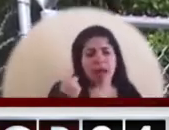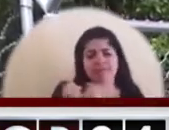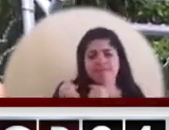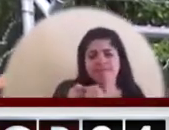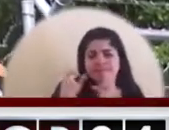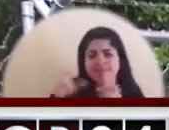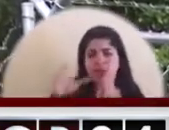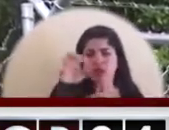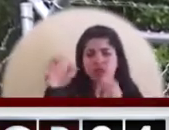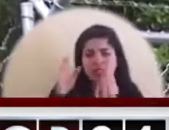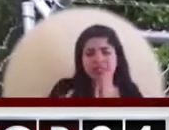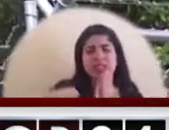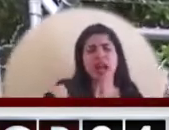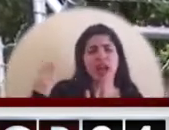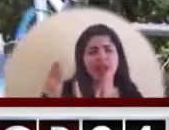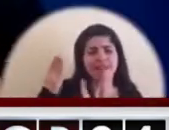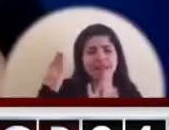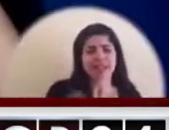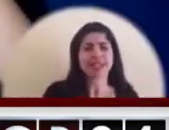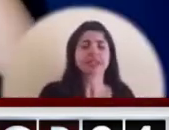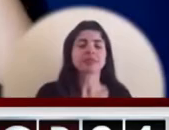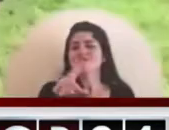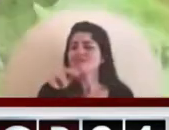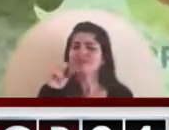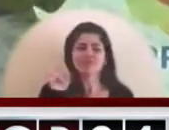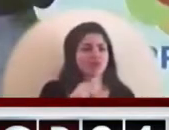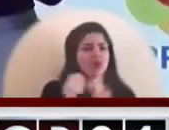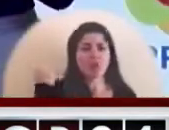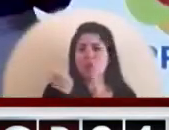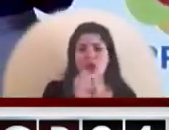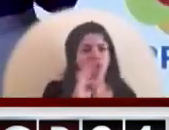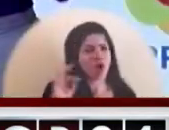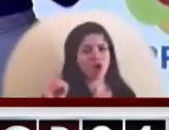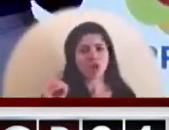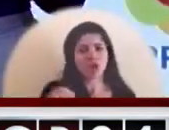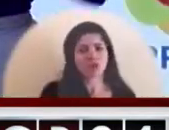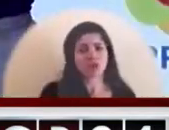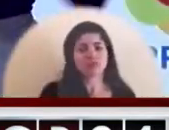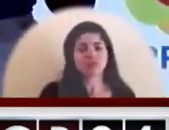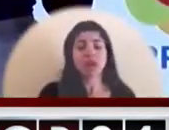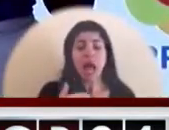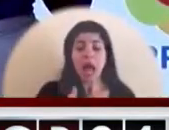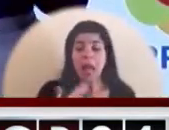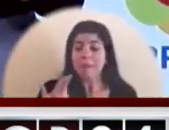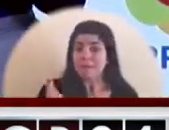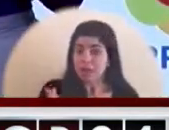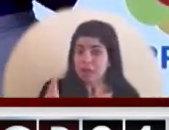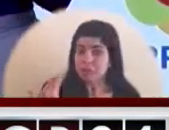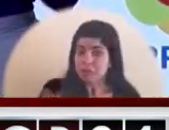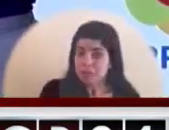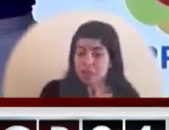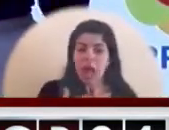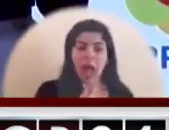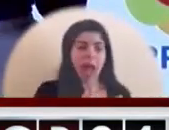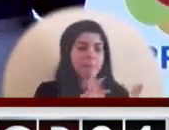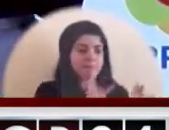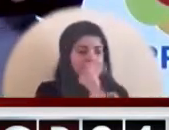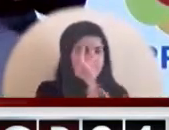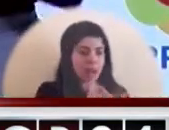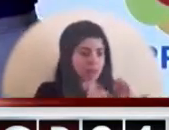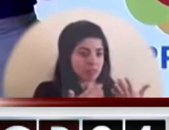y el trabajo de voluntarios en las zonas afectadas. Tenemos la plata, tenemos los planes, tenemos